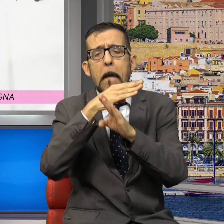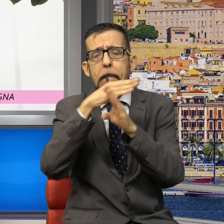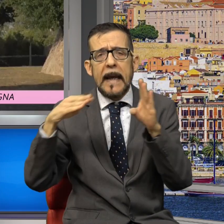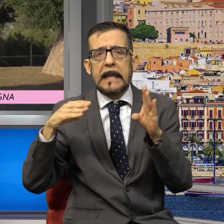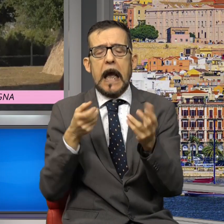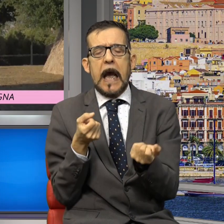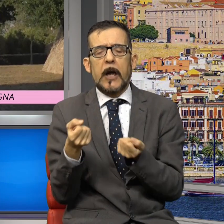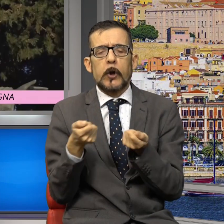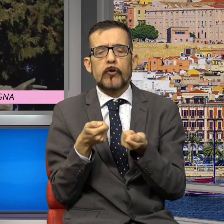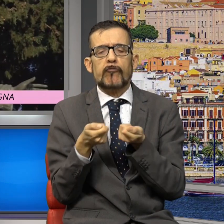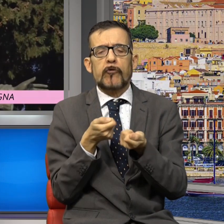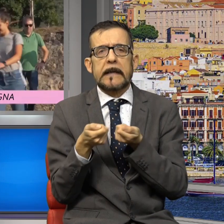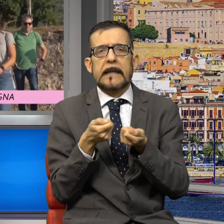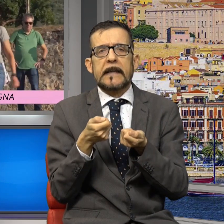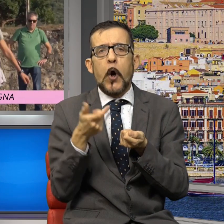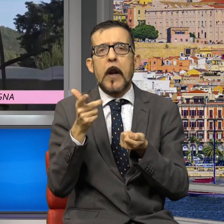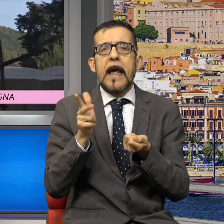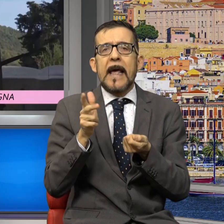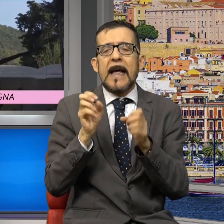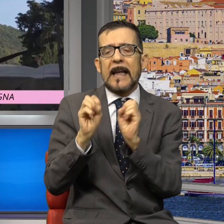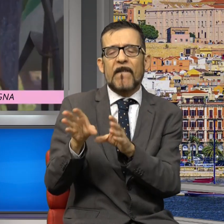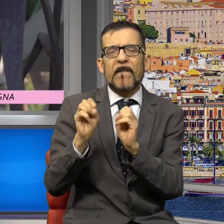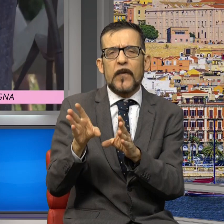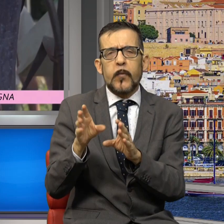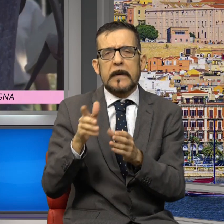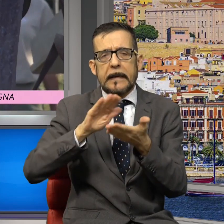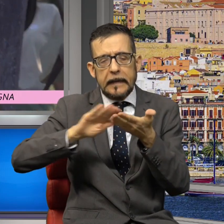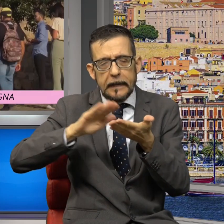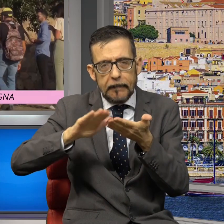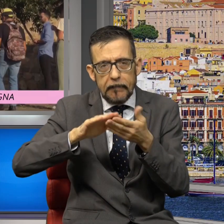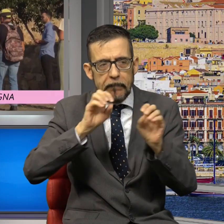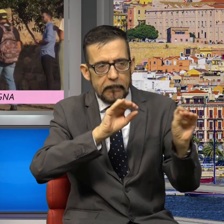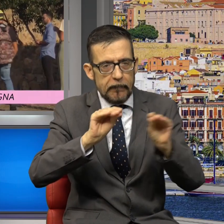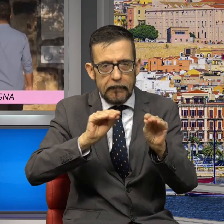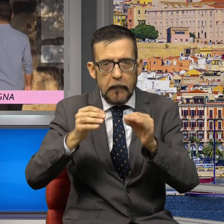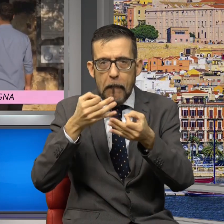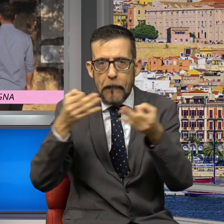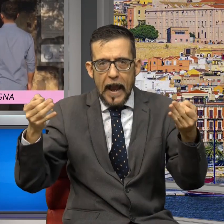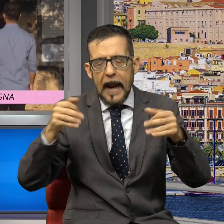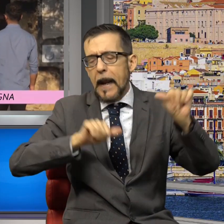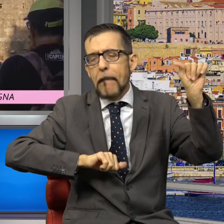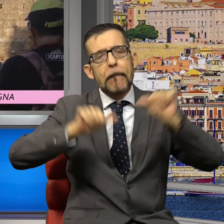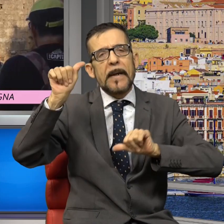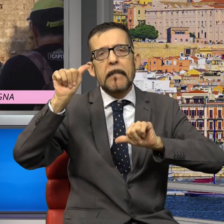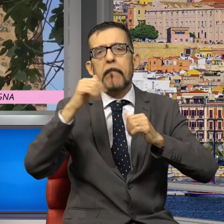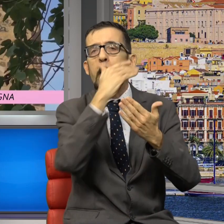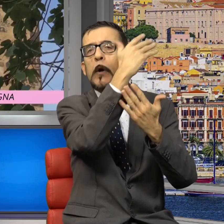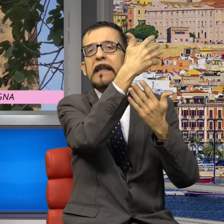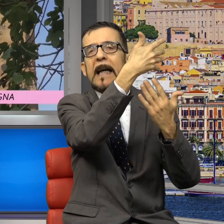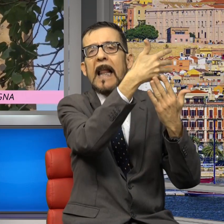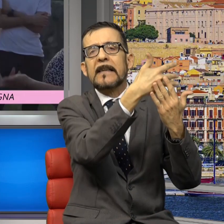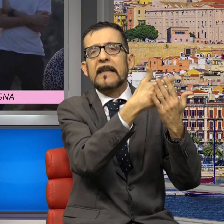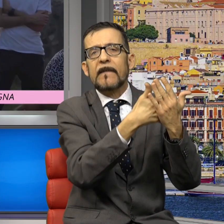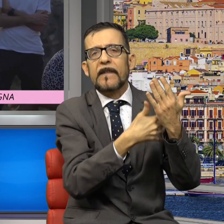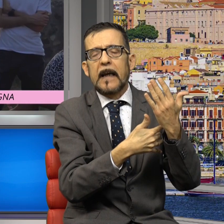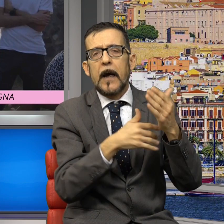particolarmente virtuosa dei rifiuti, portandoli ad occupare i primi posti nella classifica generale italiana. Il 90% dei